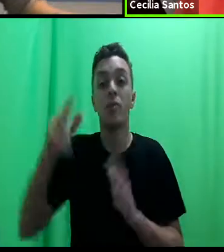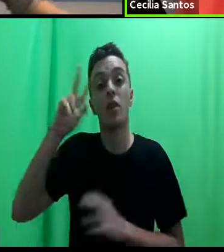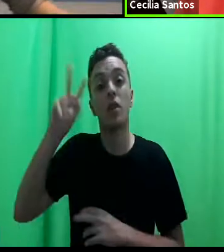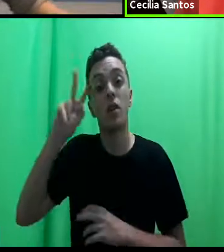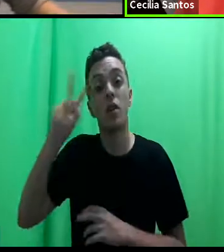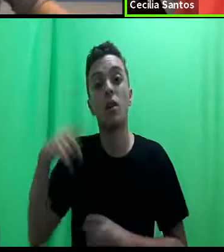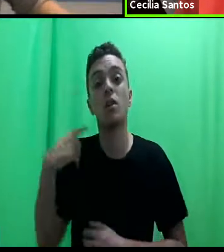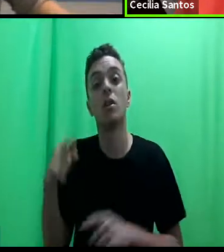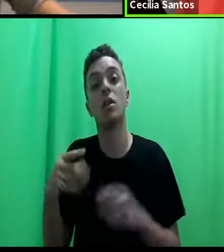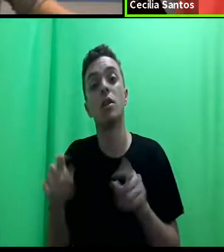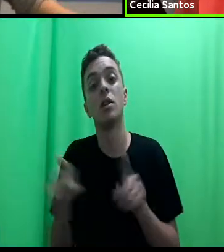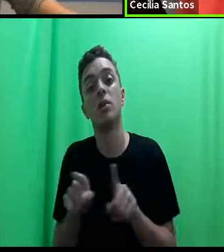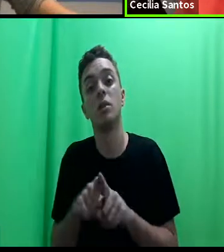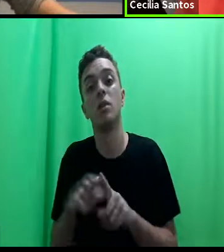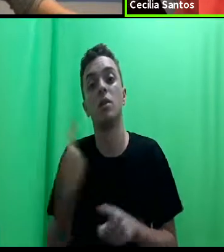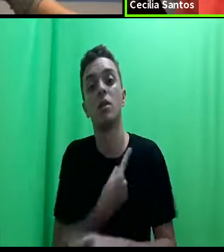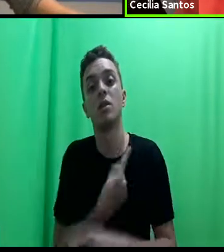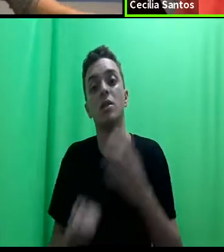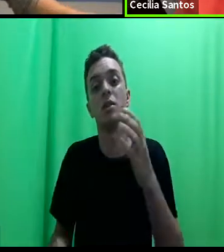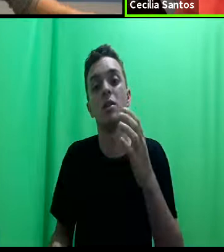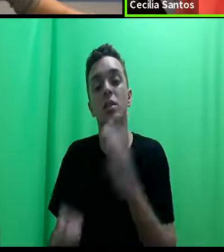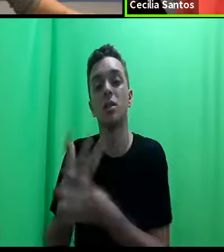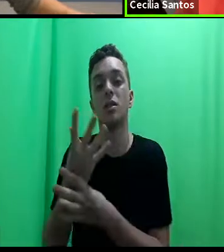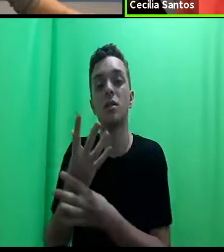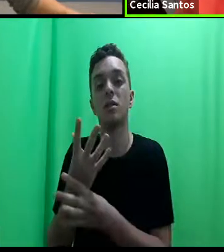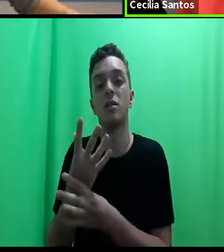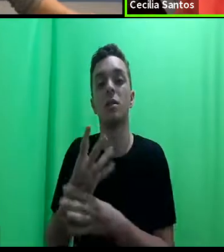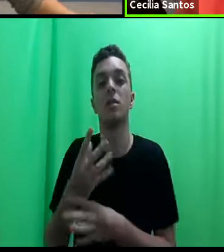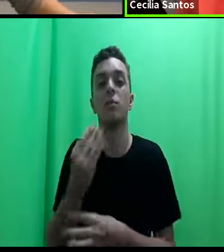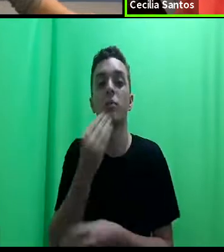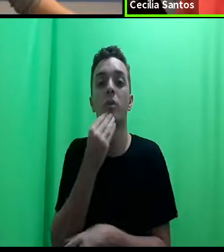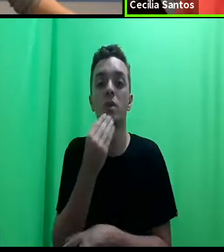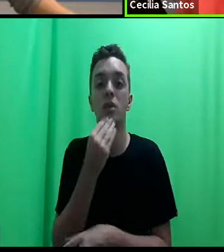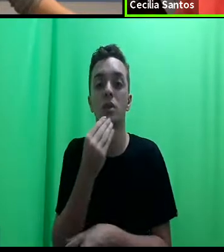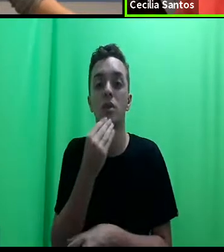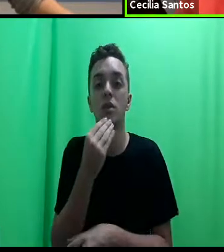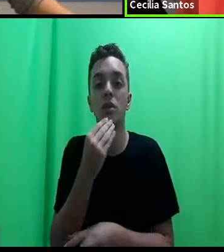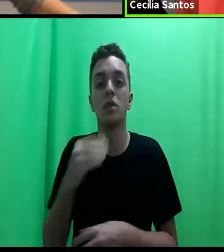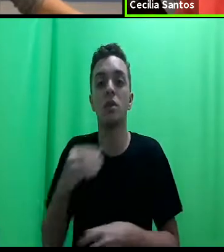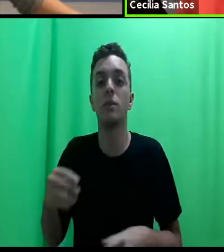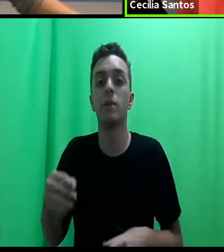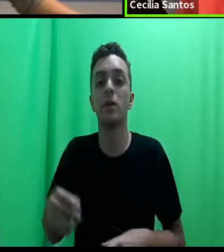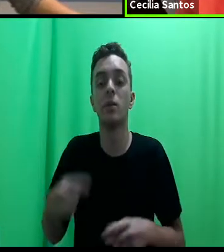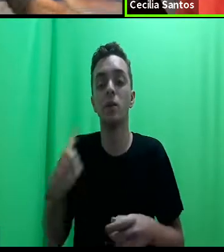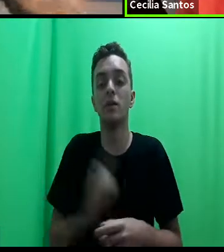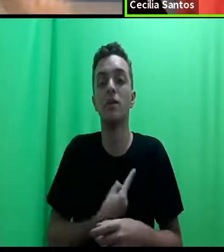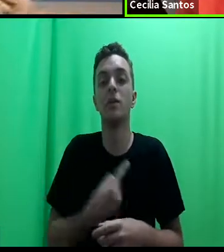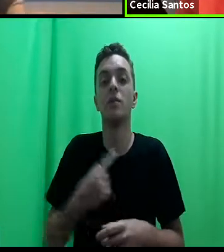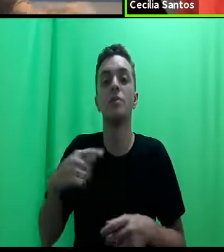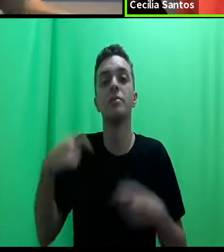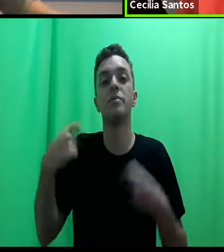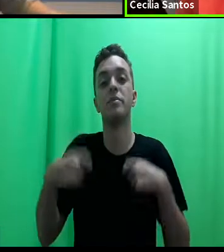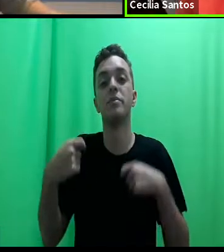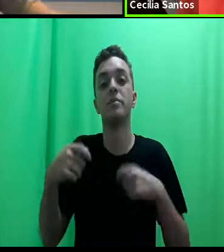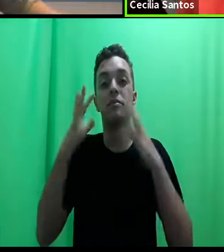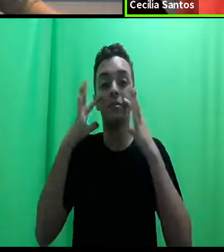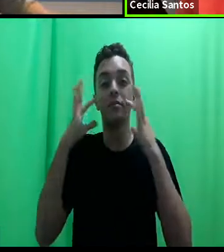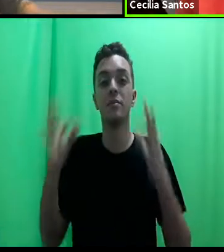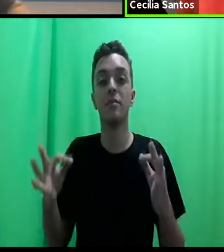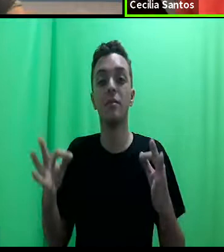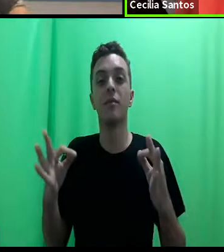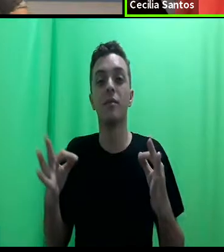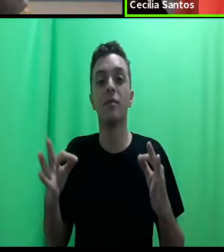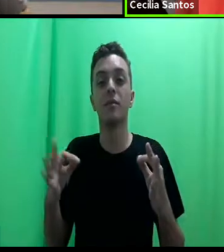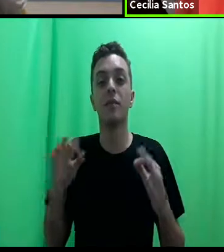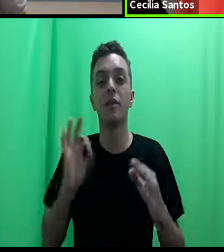também para criar as oportunidades que, de outra maneira, não existiriam para grupos historicamente excluídos.